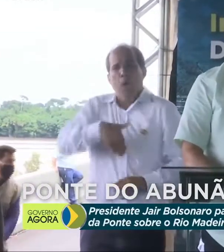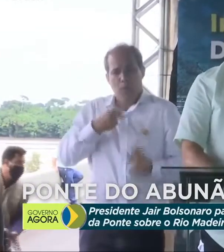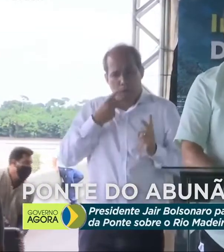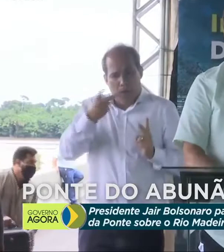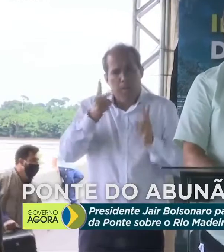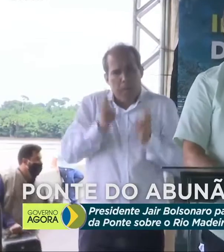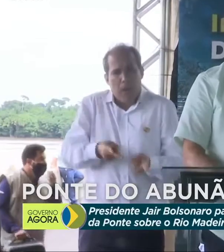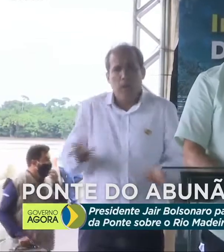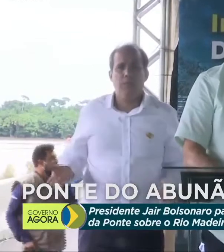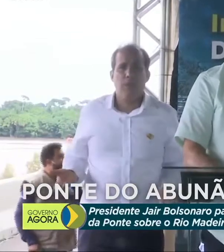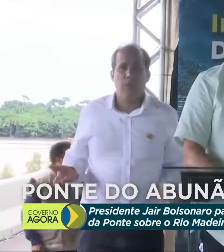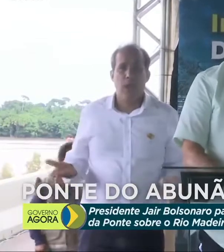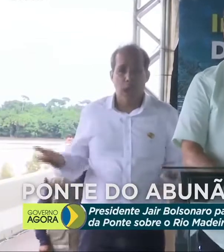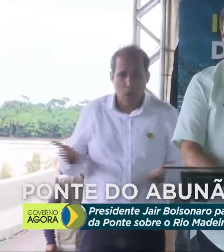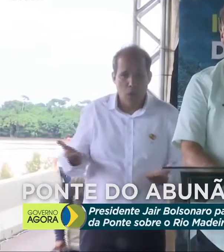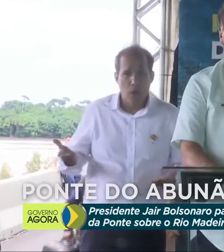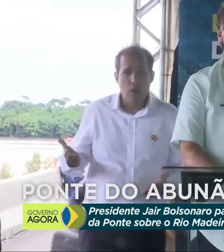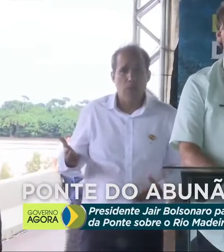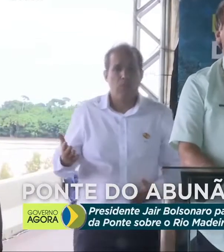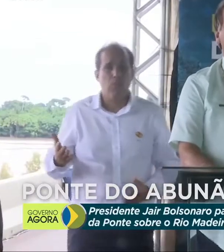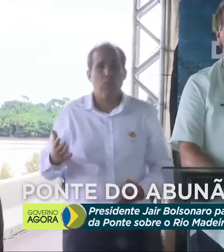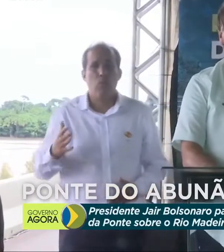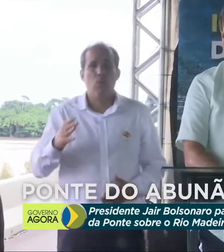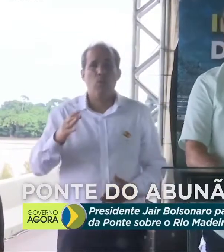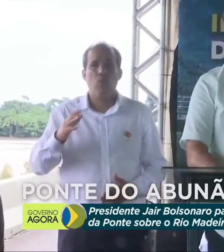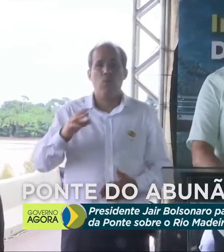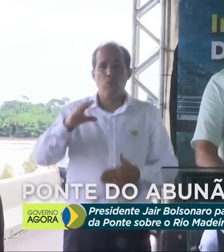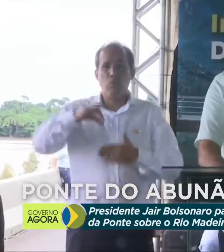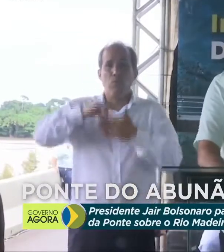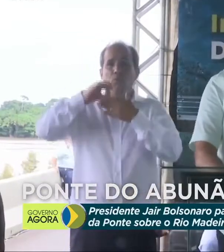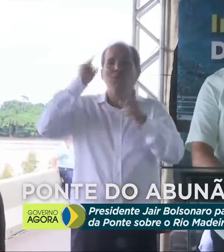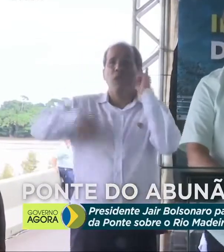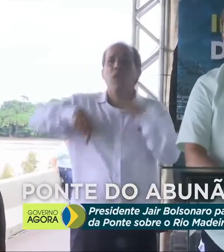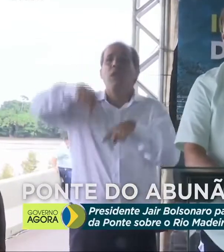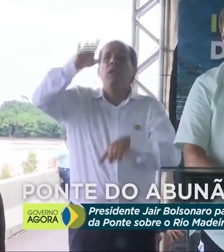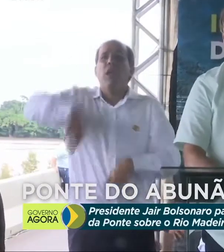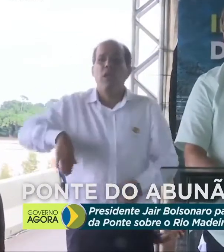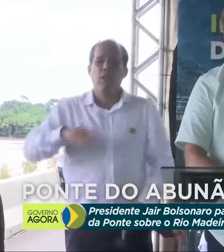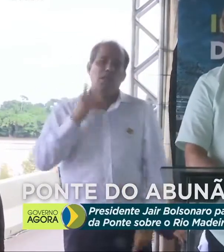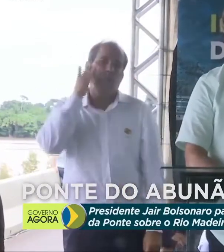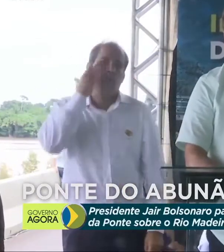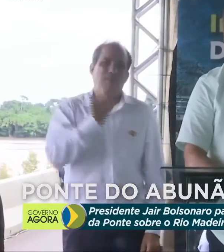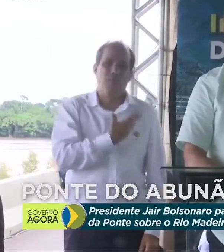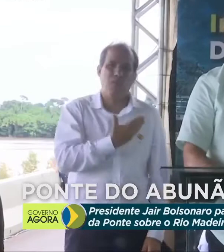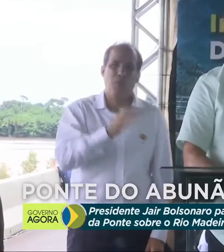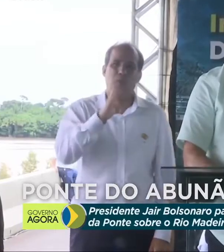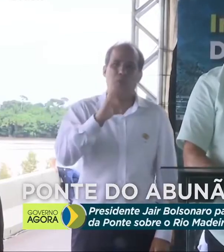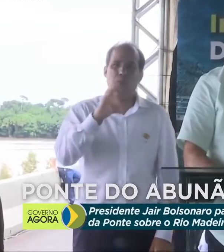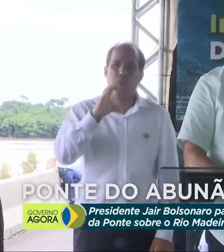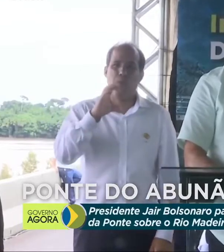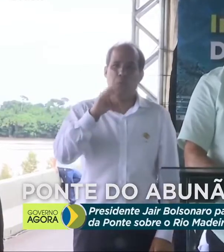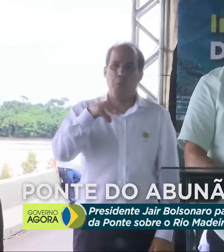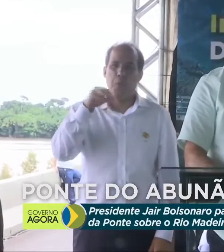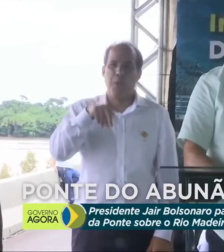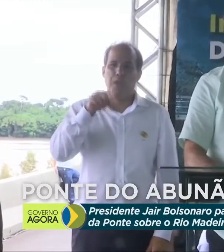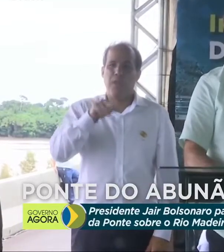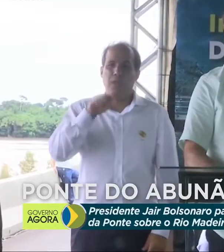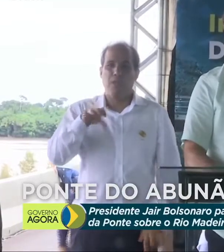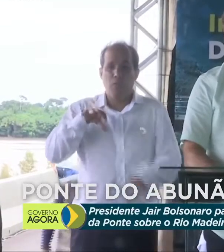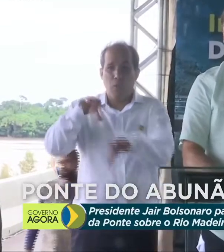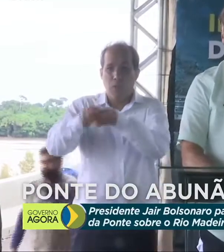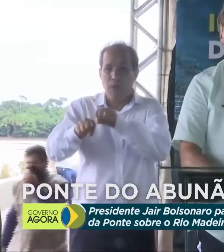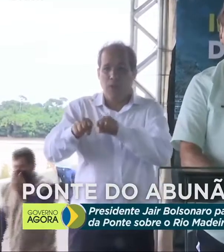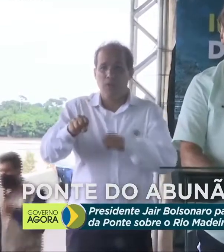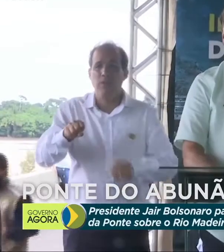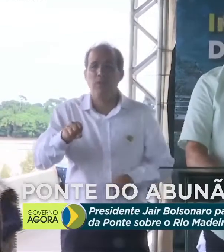Aqui o comandante foi o Tarcísio, um homem formado na Academia Militar das